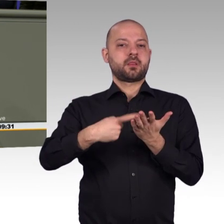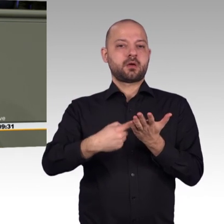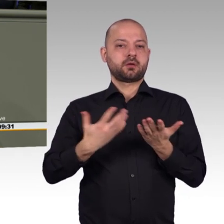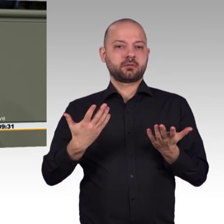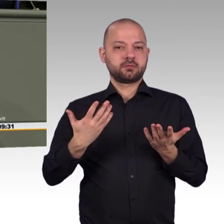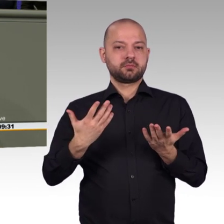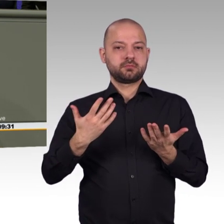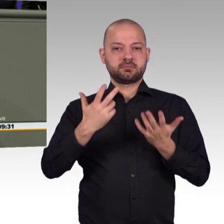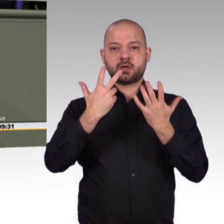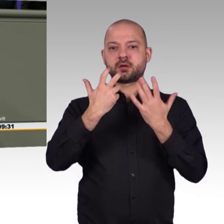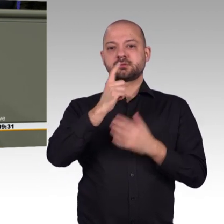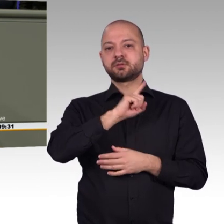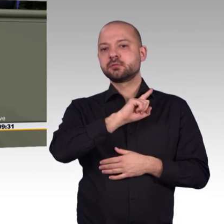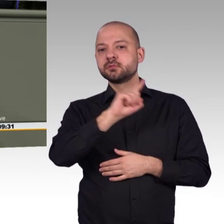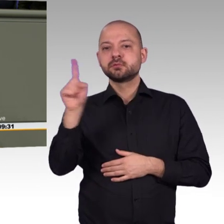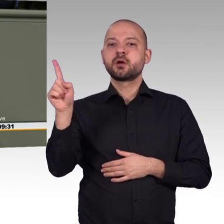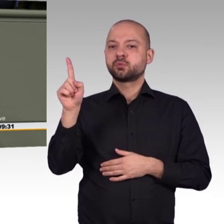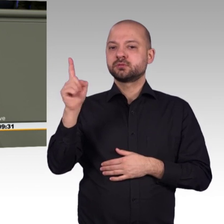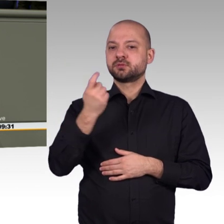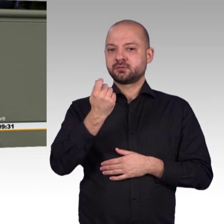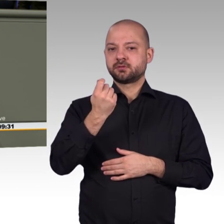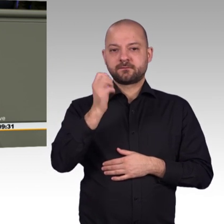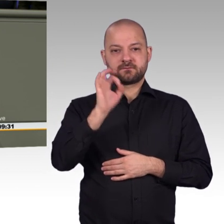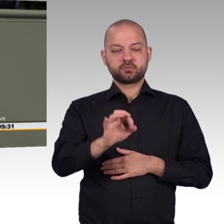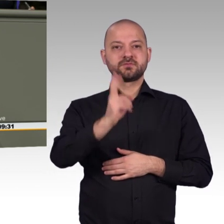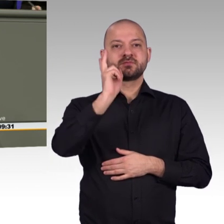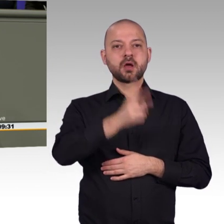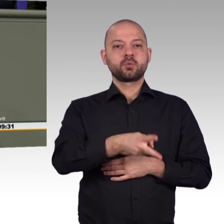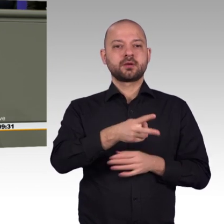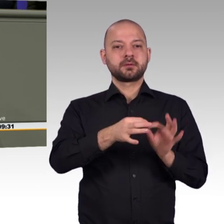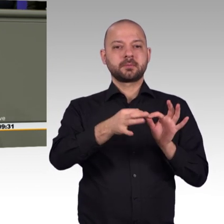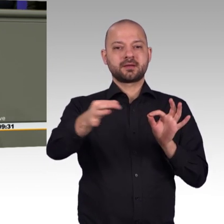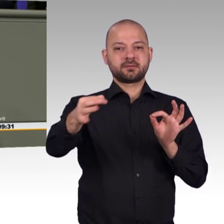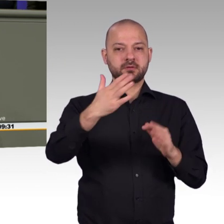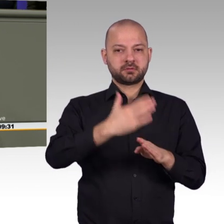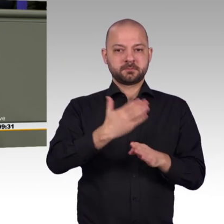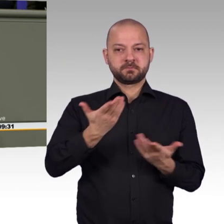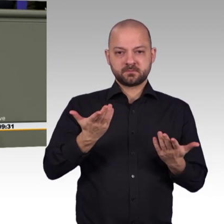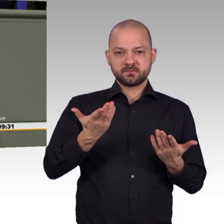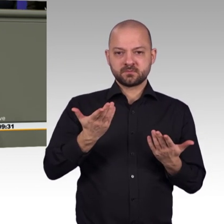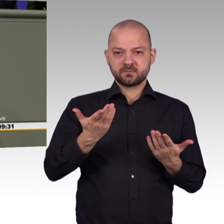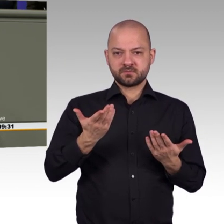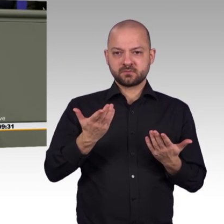5G-Leitmarkt werden, die Funklöcher sollen endlich verschwinden. Ja, wie denn? Da steht, wir treffen mit